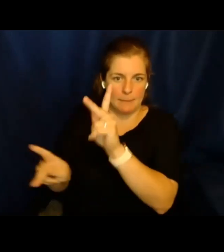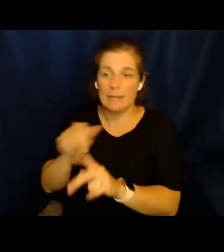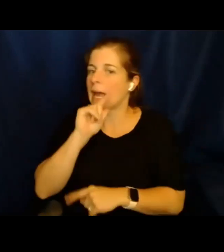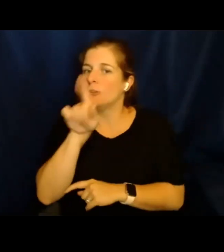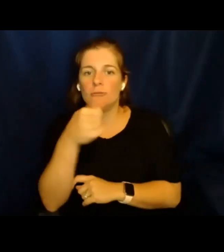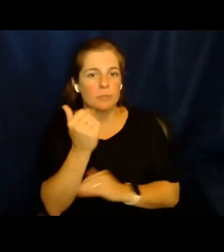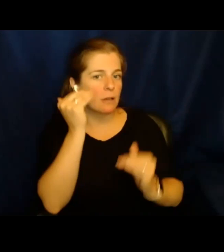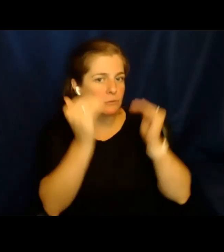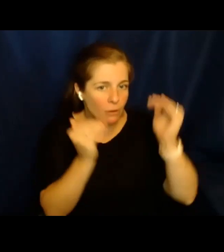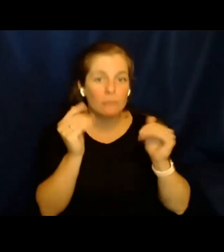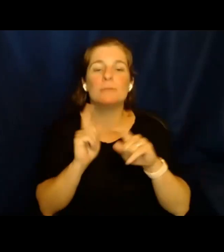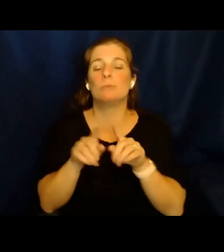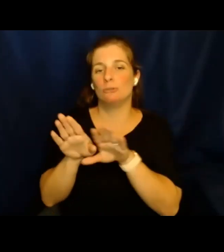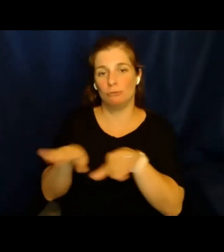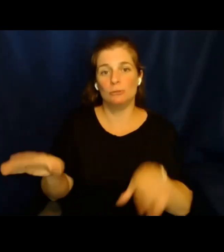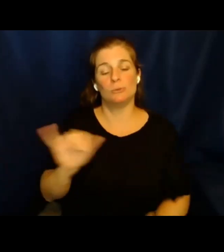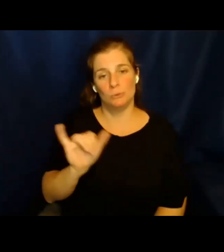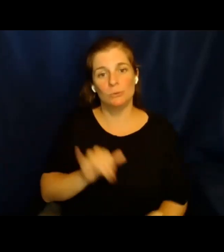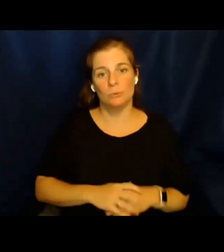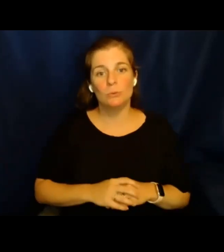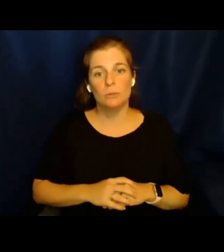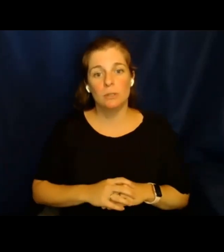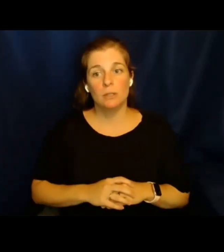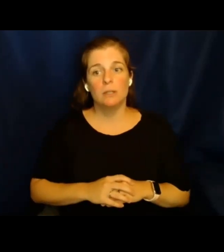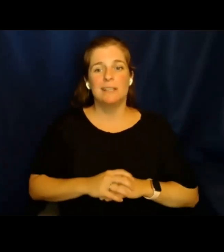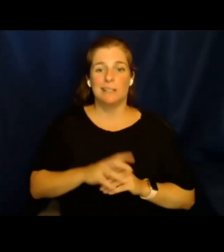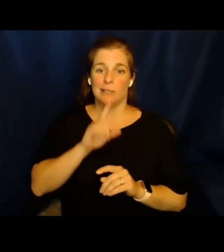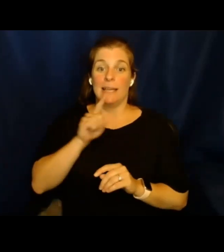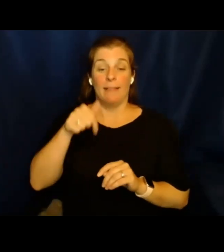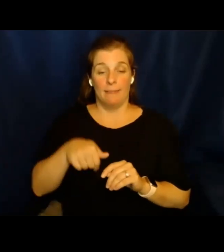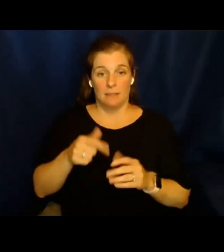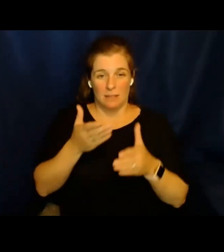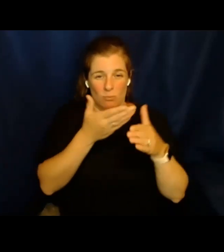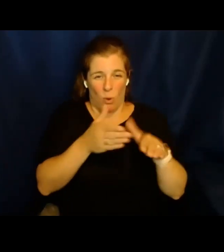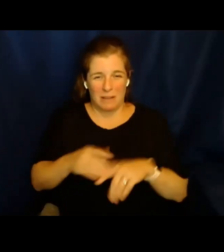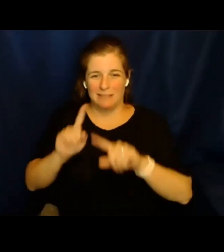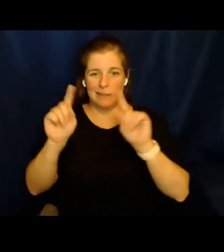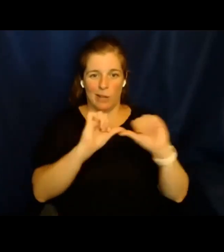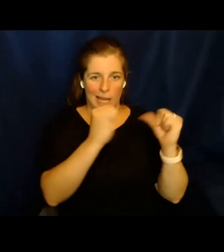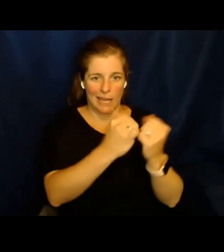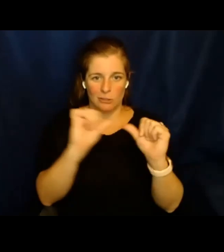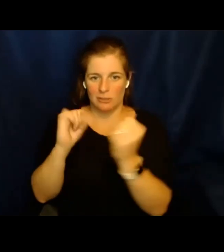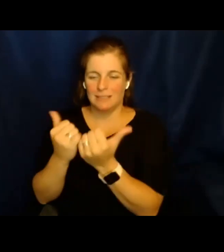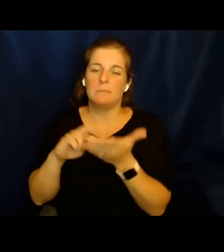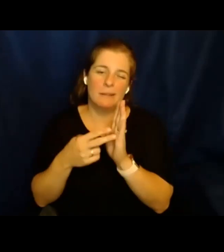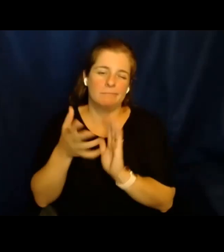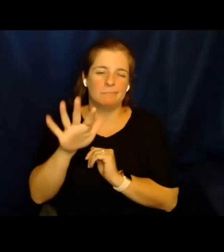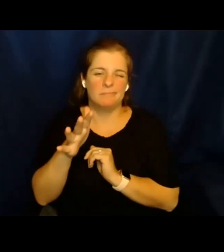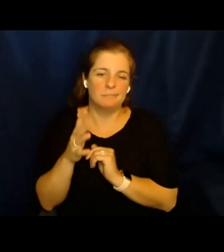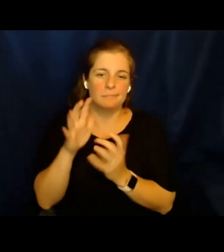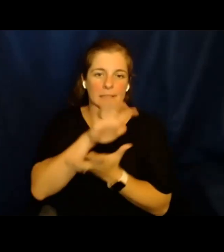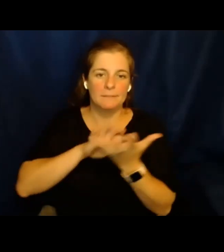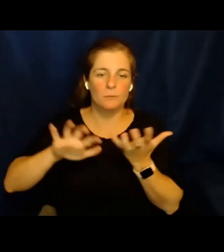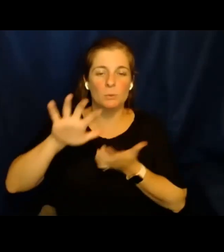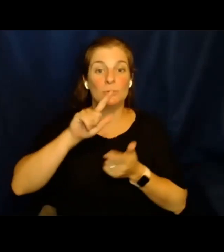personas. No solo hablamos de adultos, sino de niños también. Así que esto se divide en diferentes agencias, lo cual hace que esto